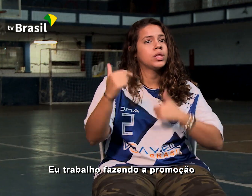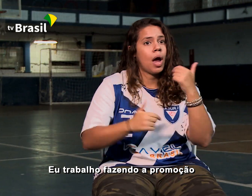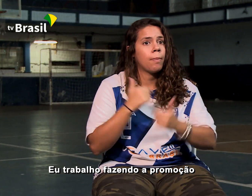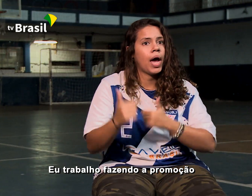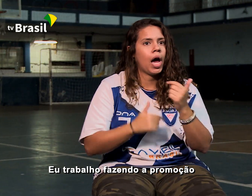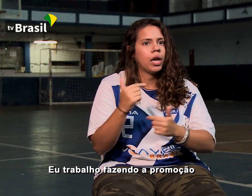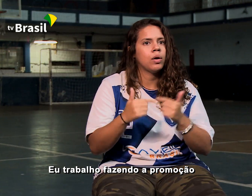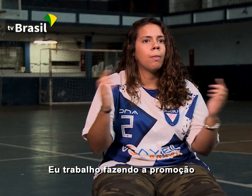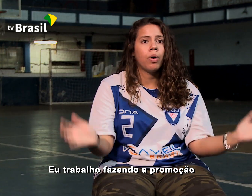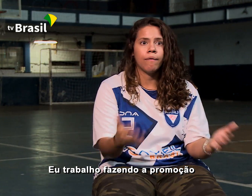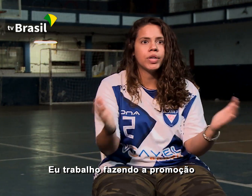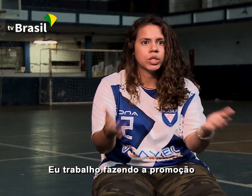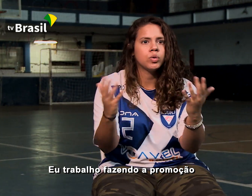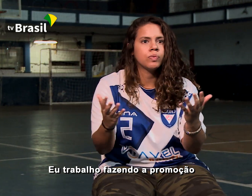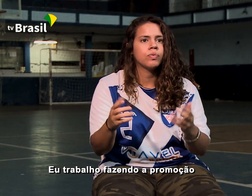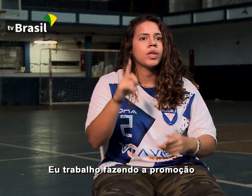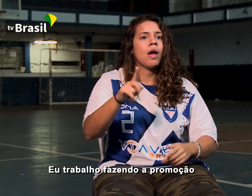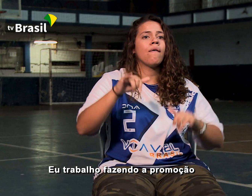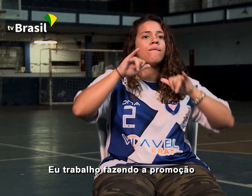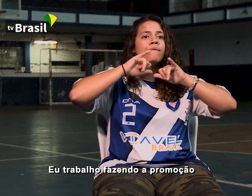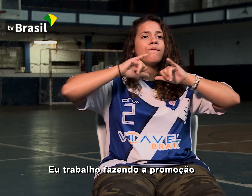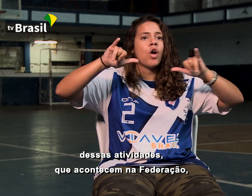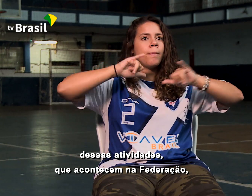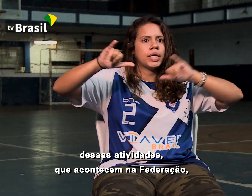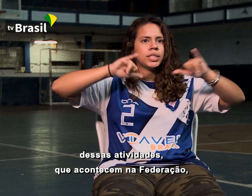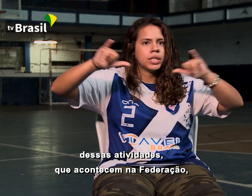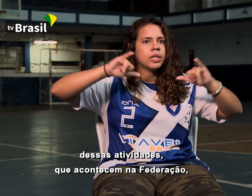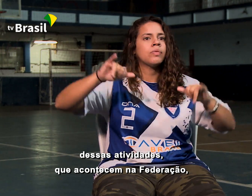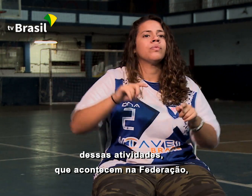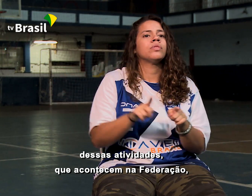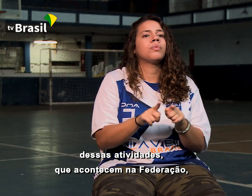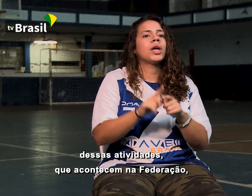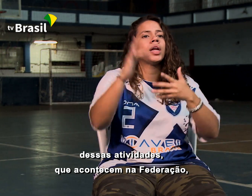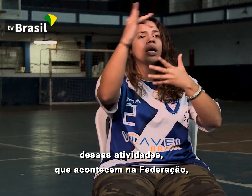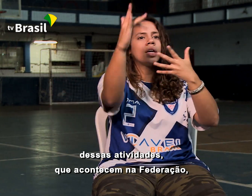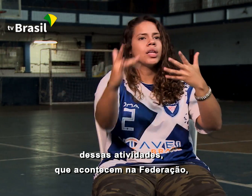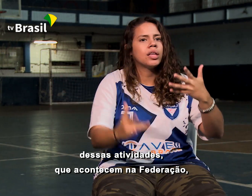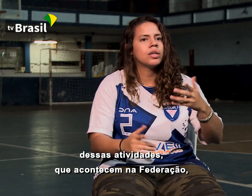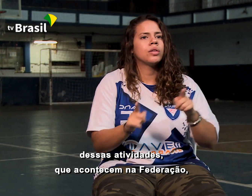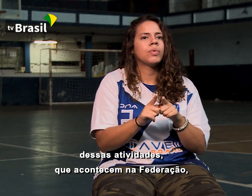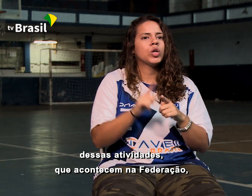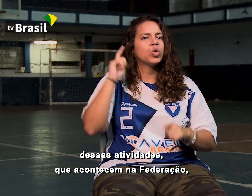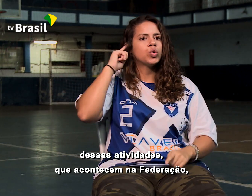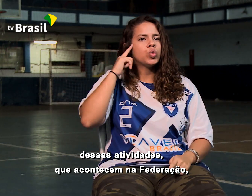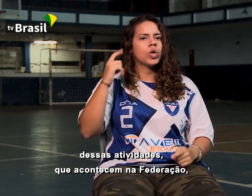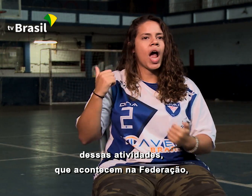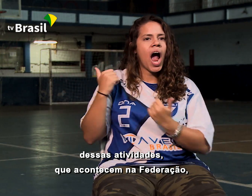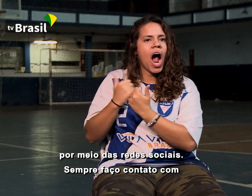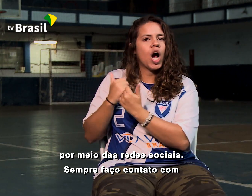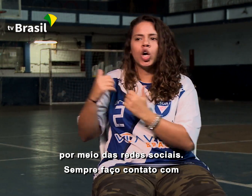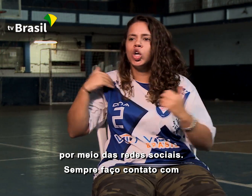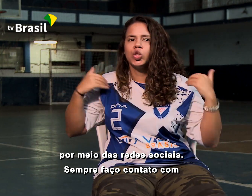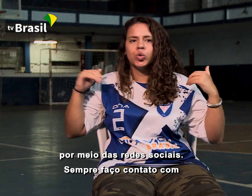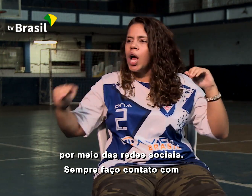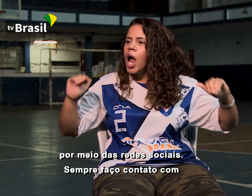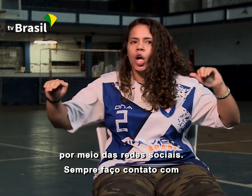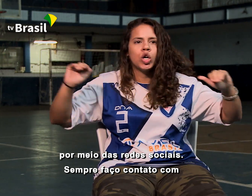Eu trabalho fazendo a promoção dessas atividades que acontecem na Federação, por meio das redes sociais.